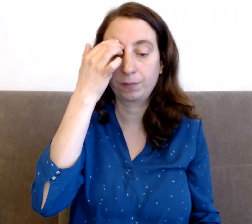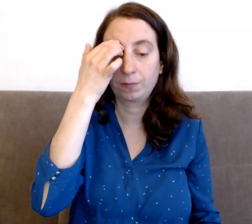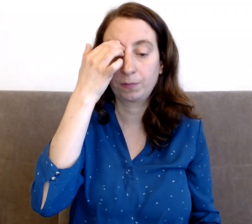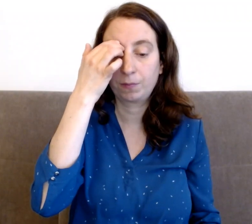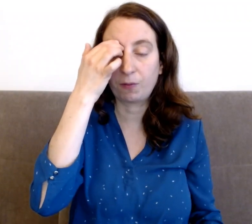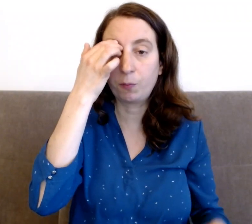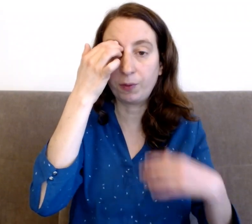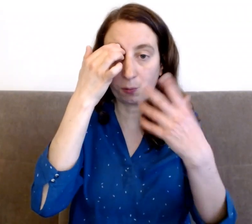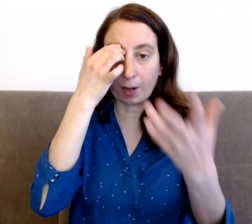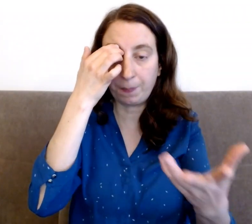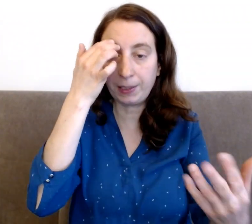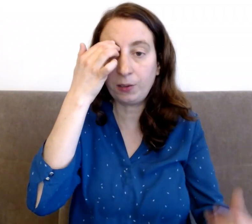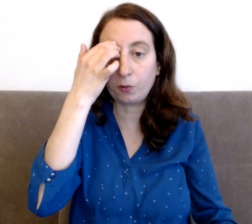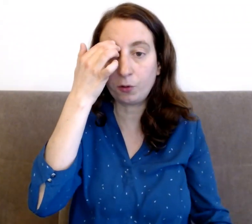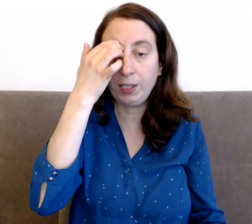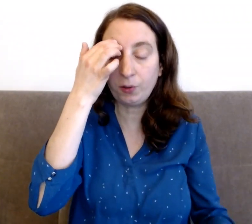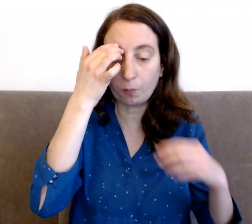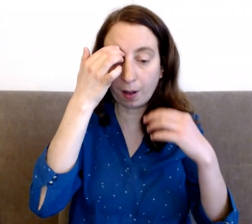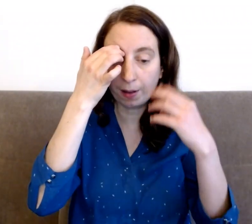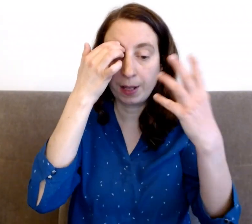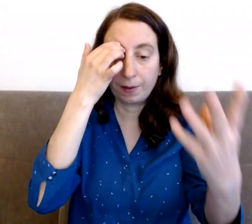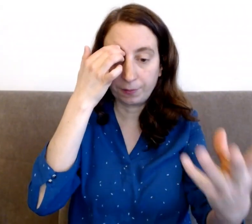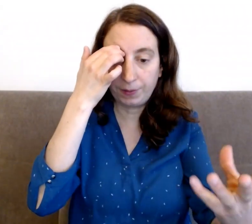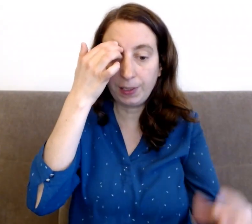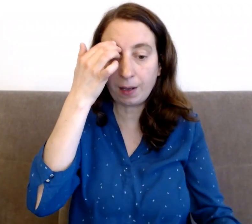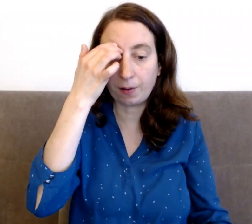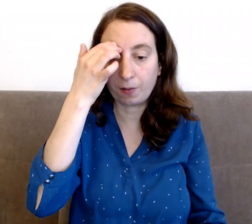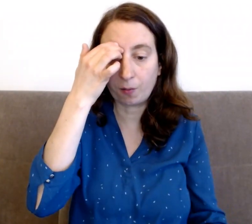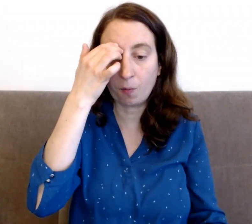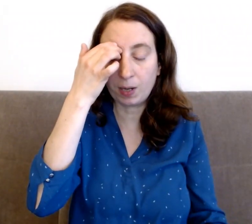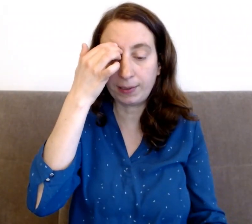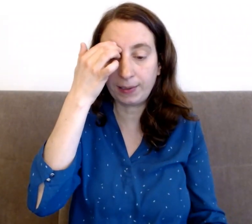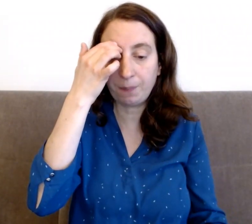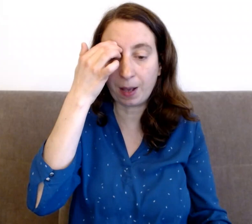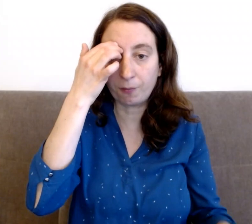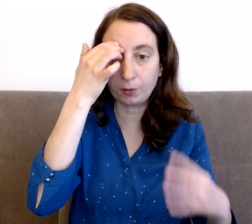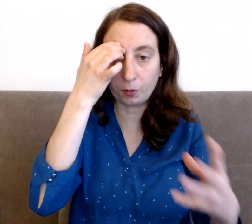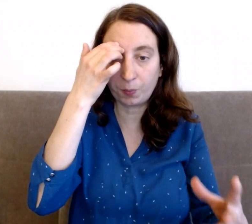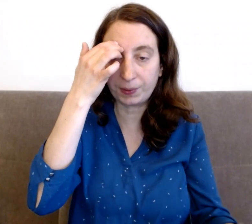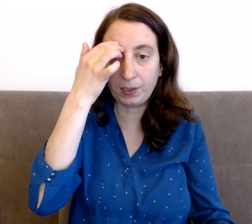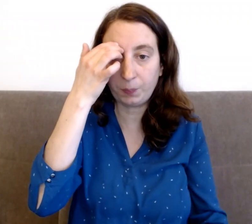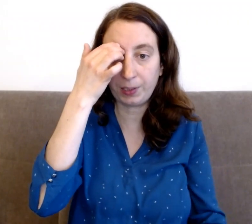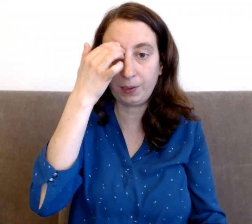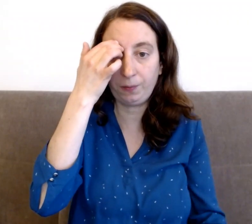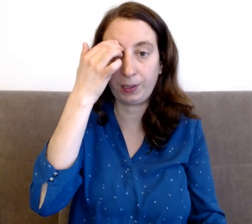Là, vous pouvez soit répéter ce que je dis, soit dire, remplacer par votre pensée spécifique.